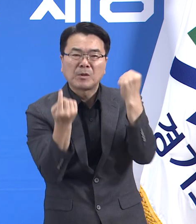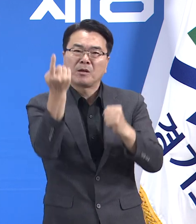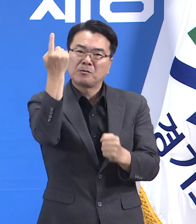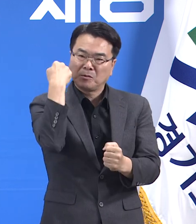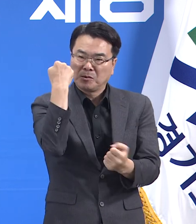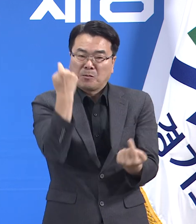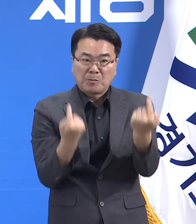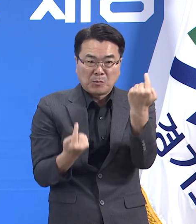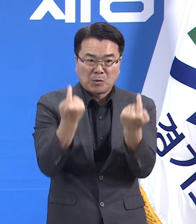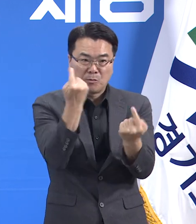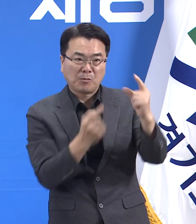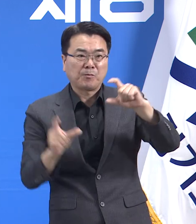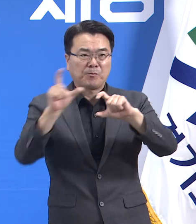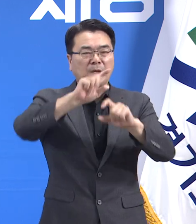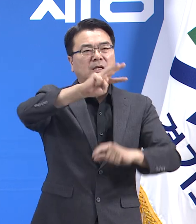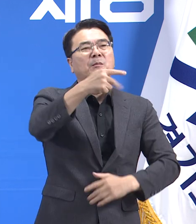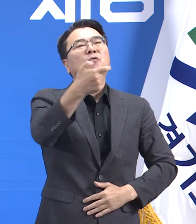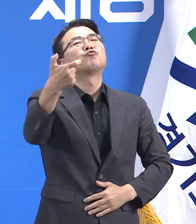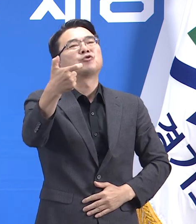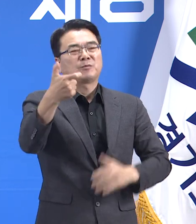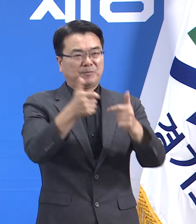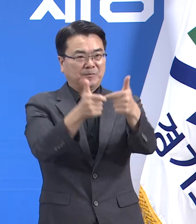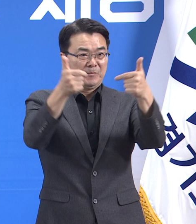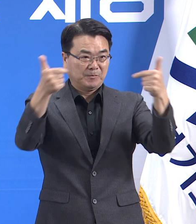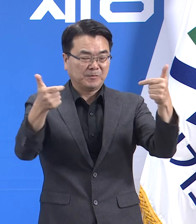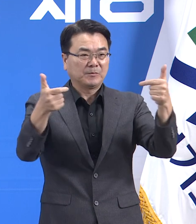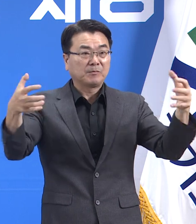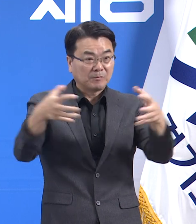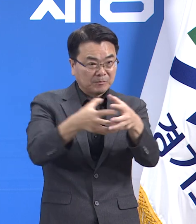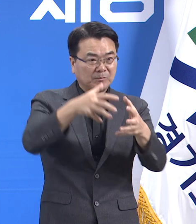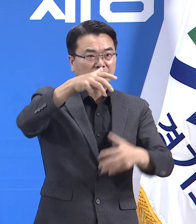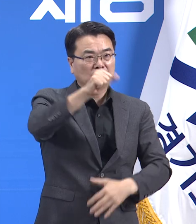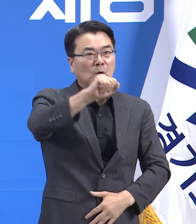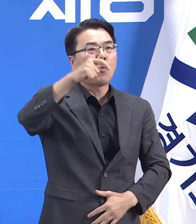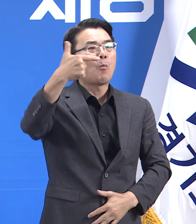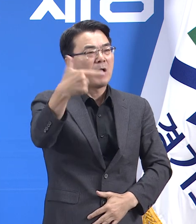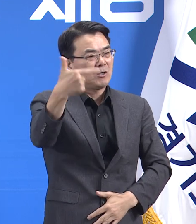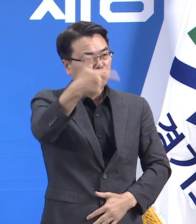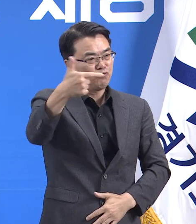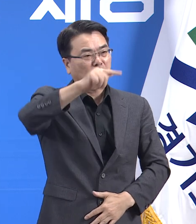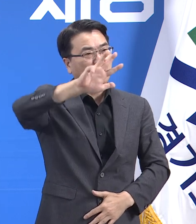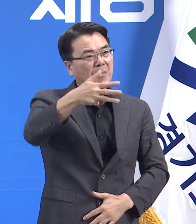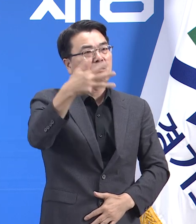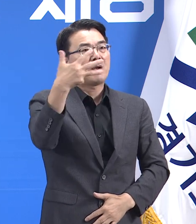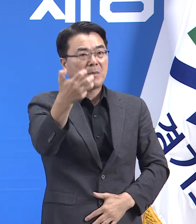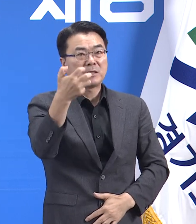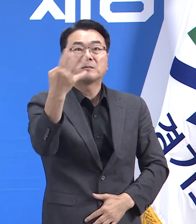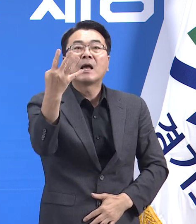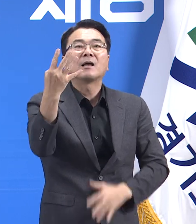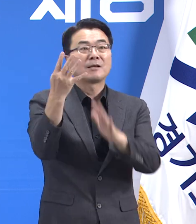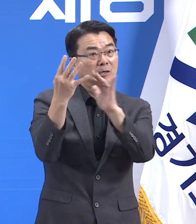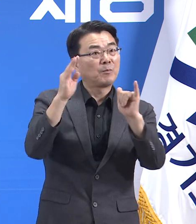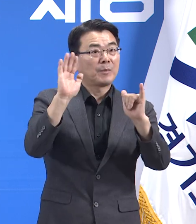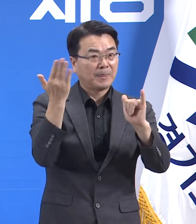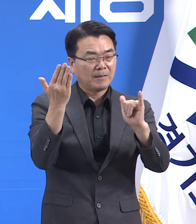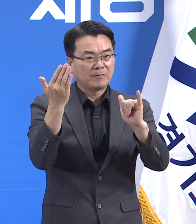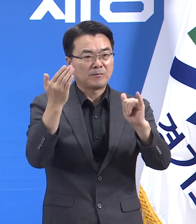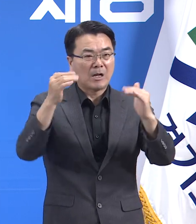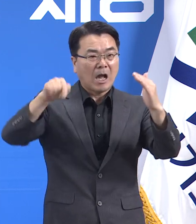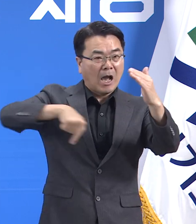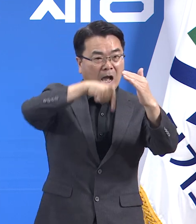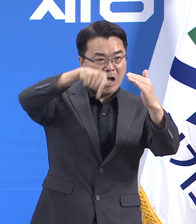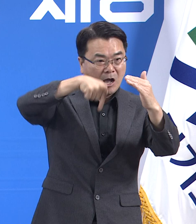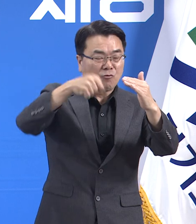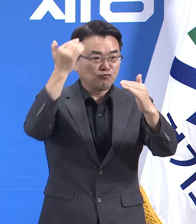오전 0시 대비 360명 증가한 총 56,884명입니다. 국내 발생이